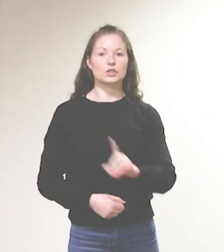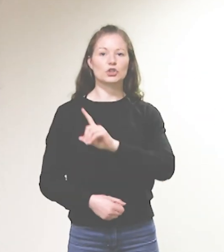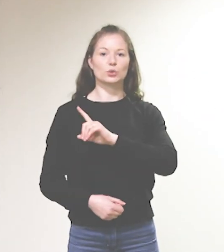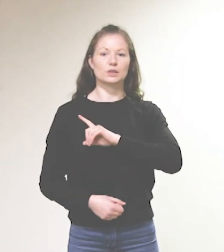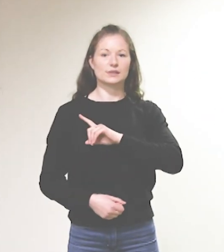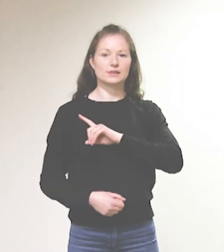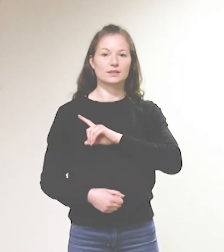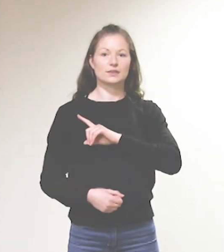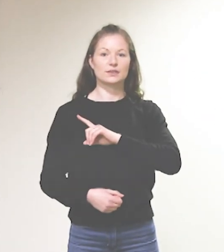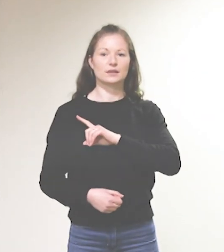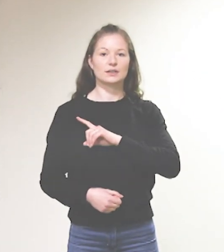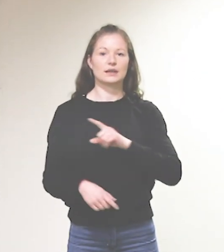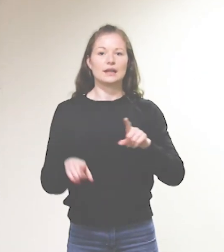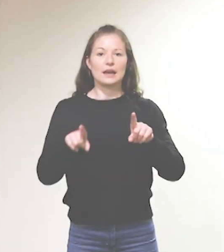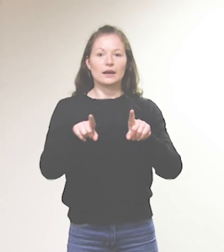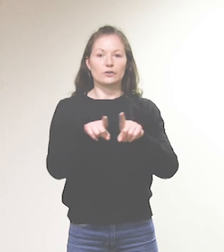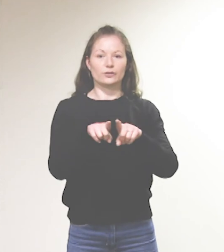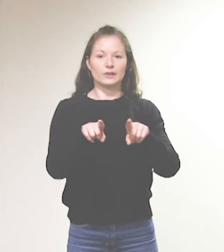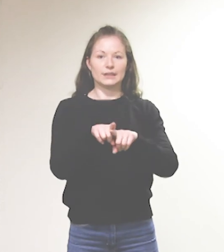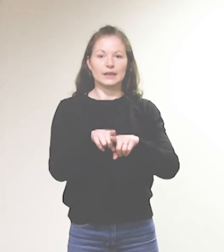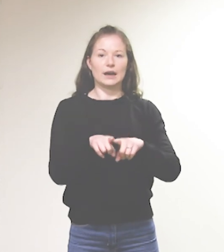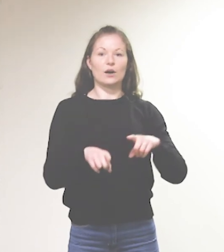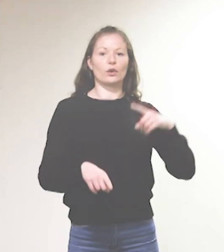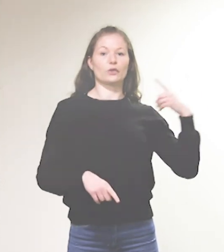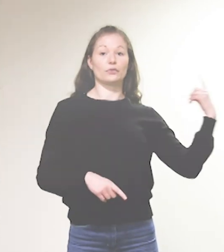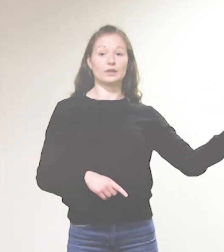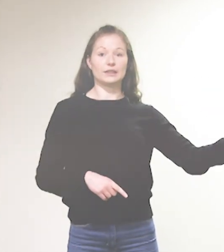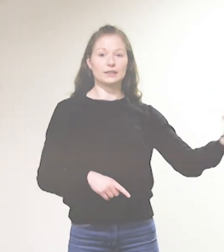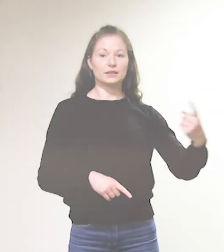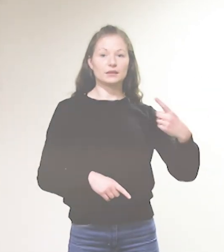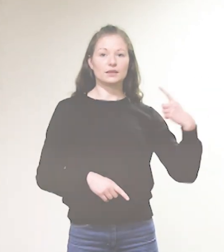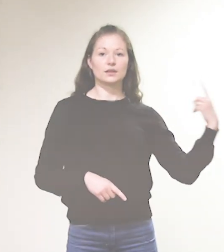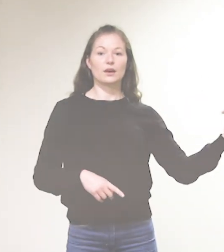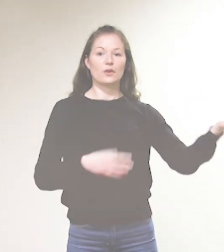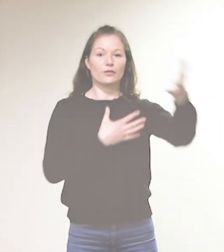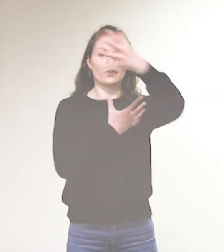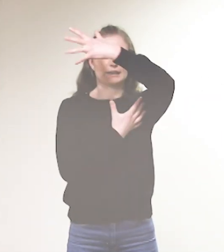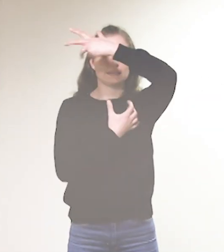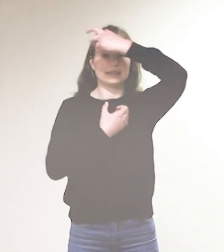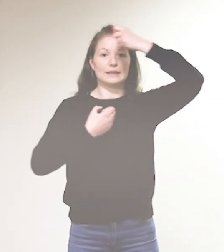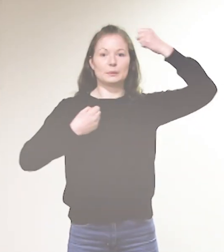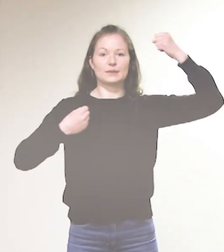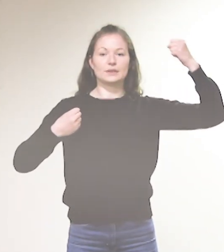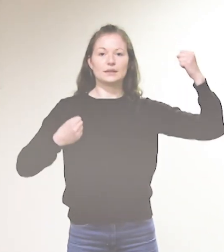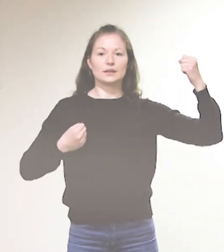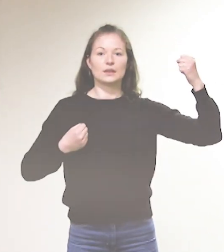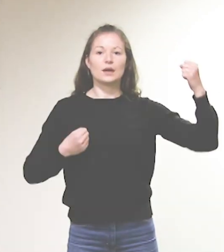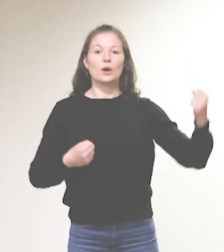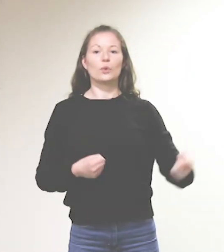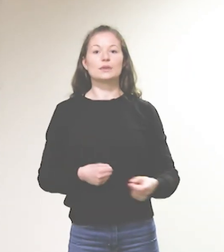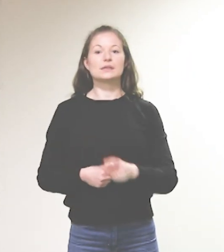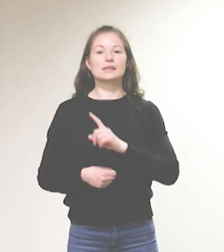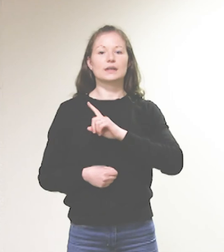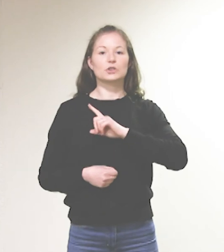Schuld. Wie auch wir vergeben unseren